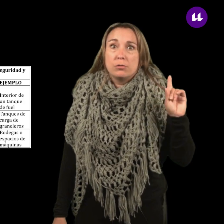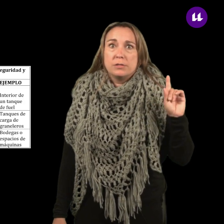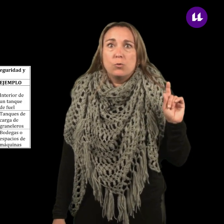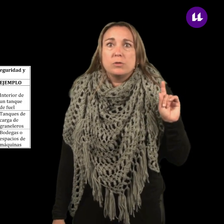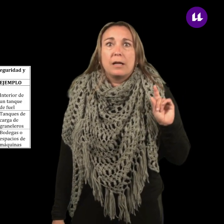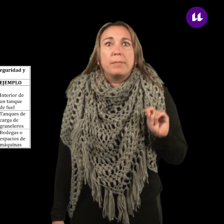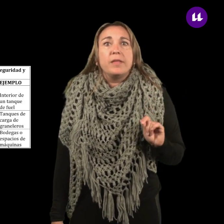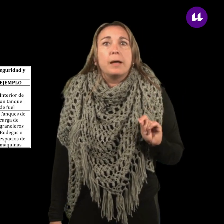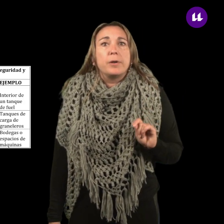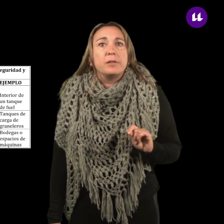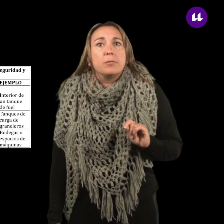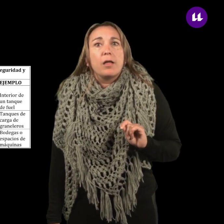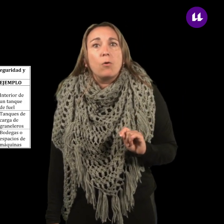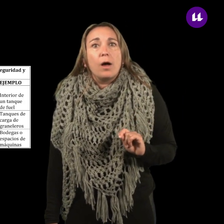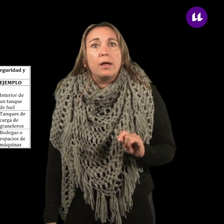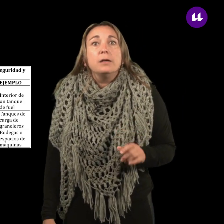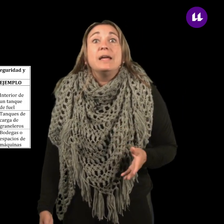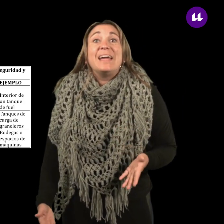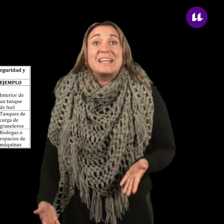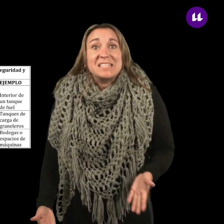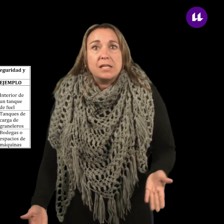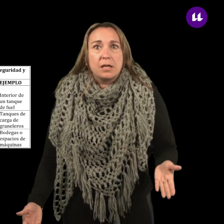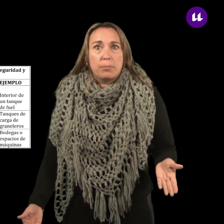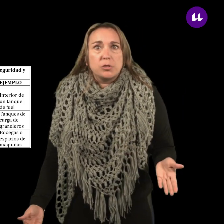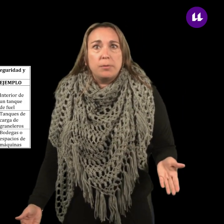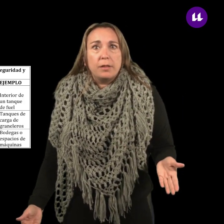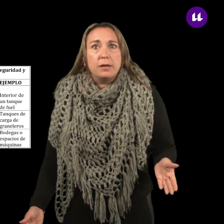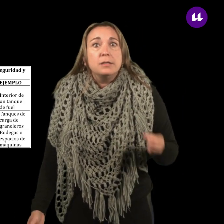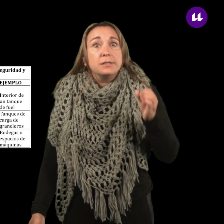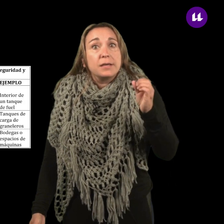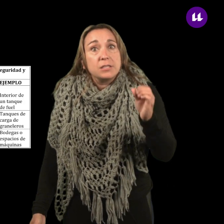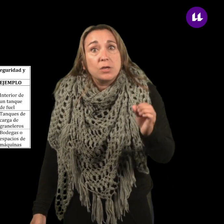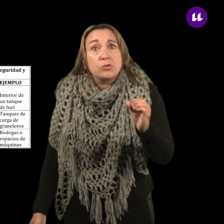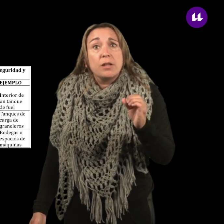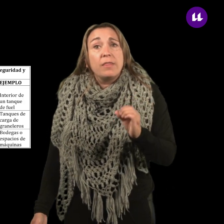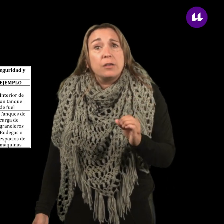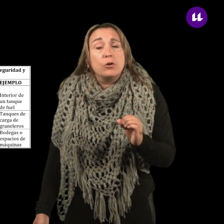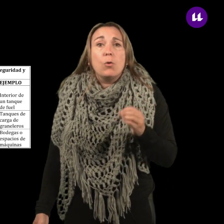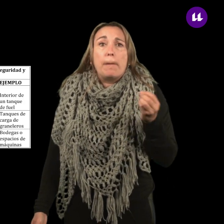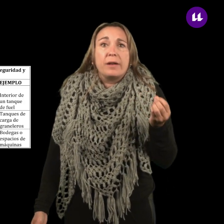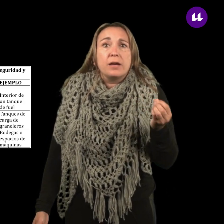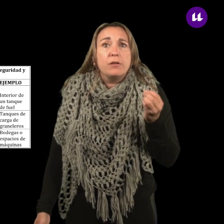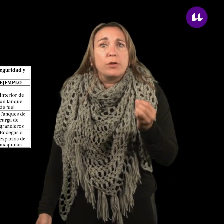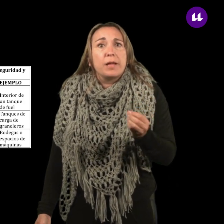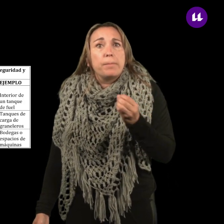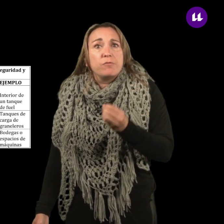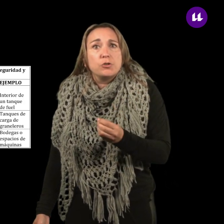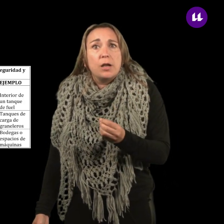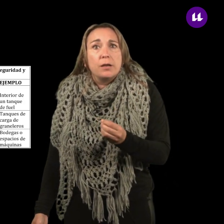se usan las medidas preventivas adecuadas, existe la posibilidad de que se ocasionen daños o aparezcan enfermedades profesionales,